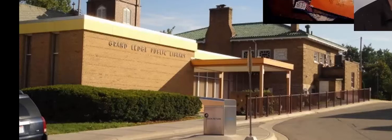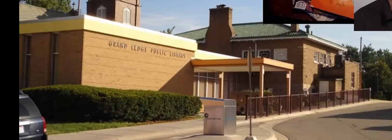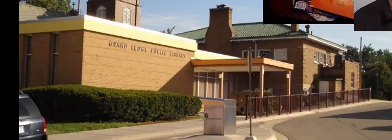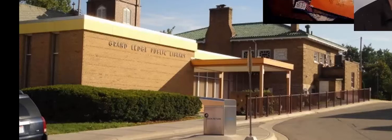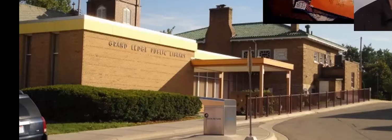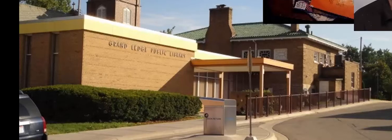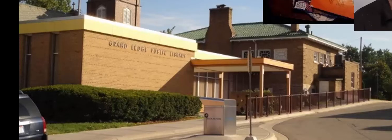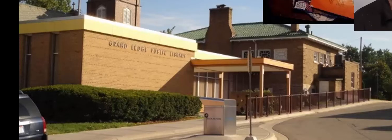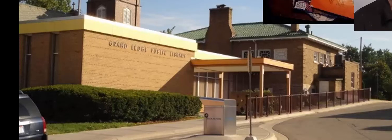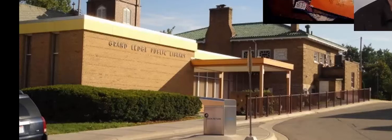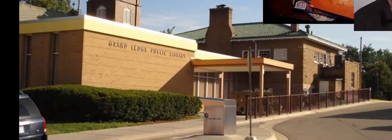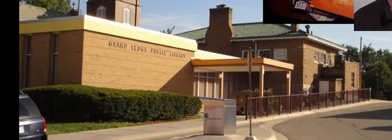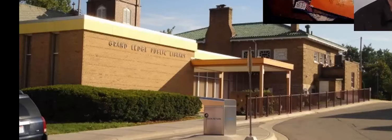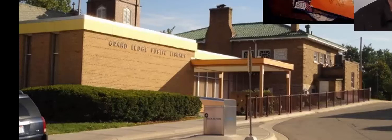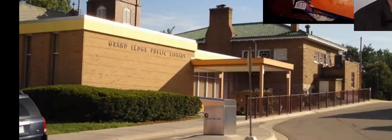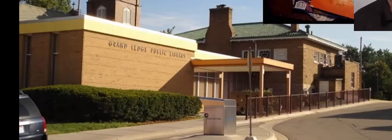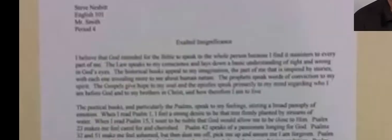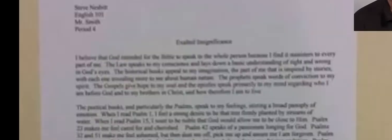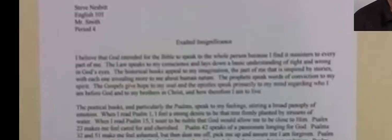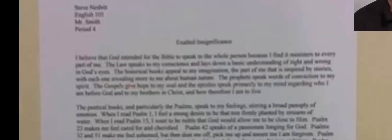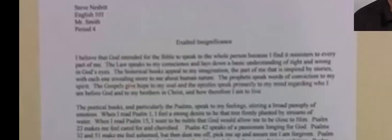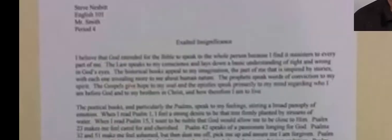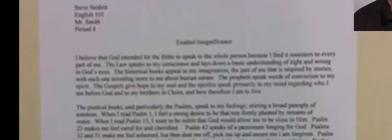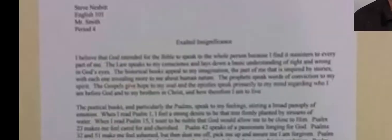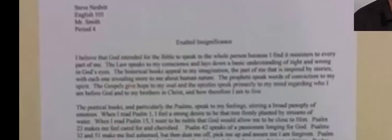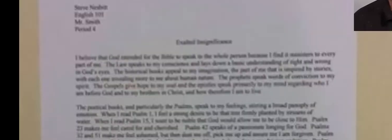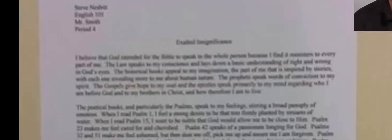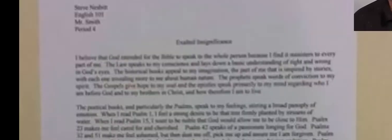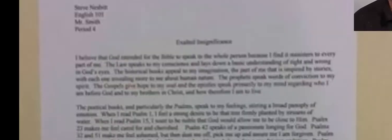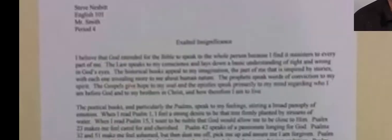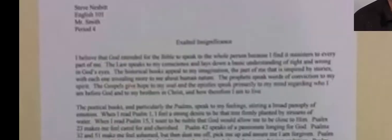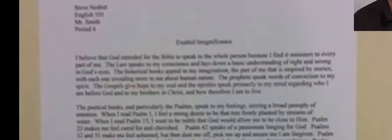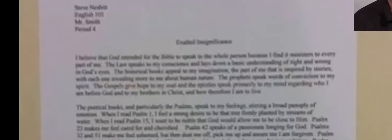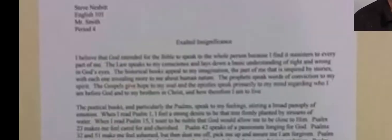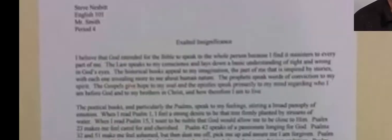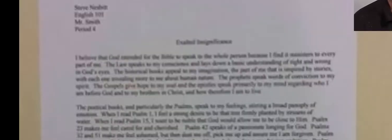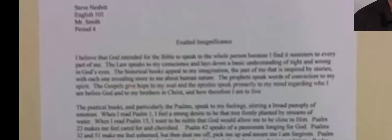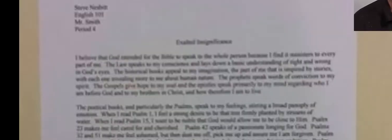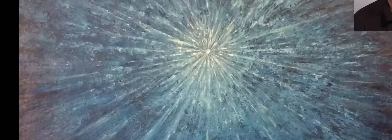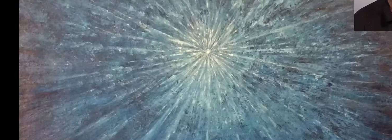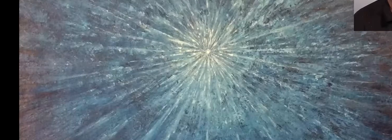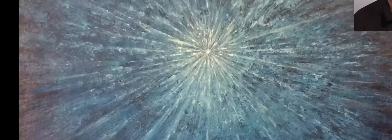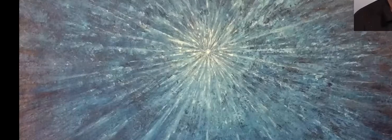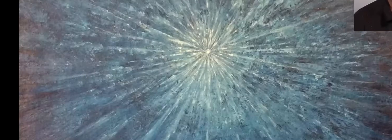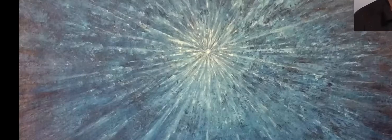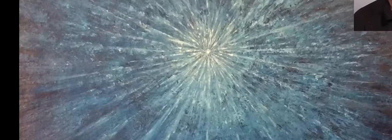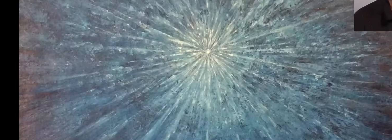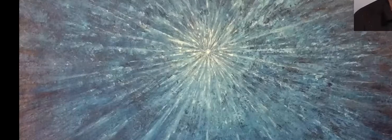biblioteca, la composición, el arte,